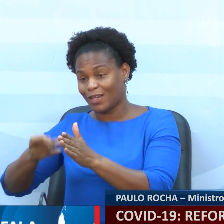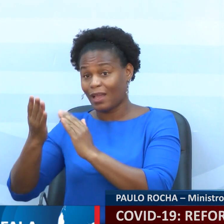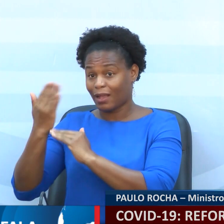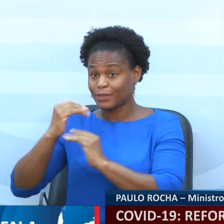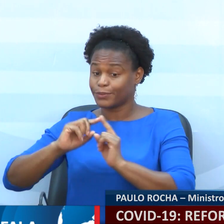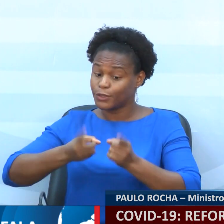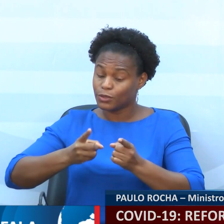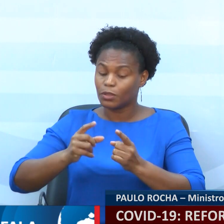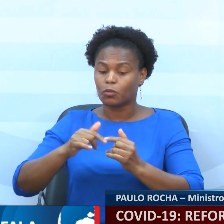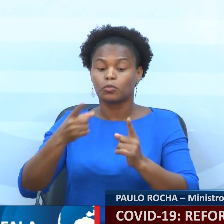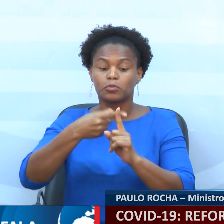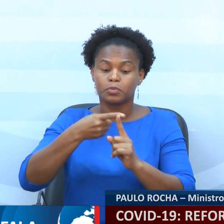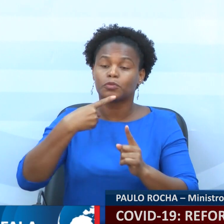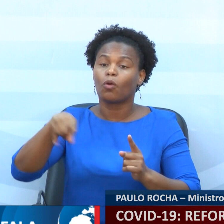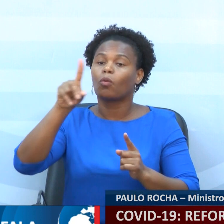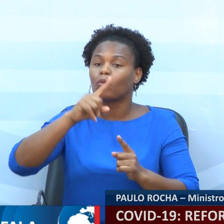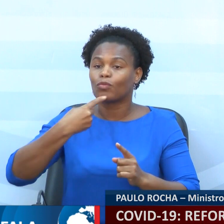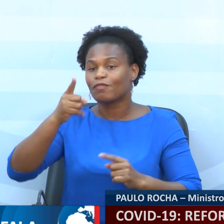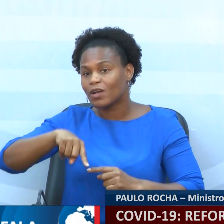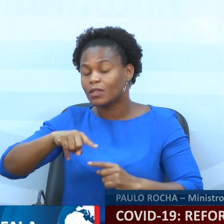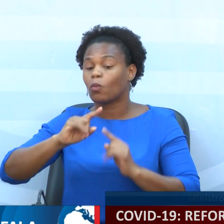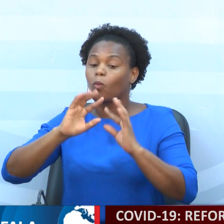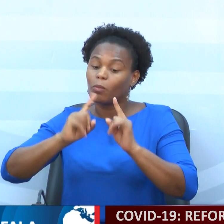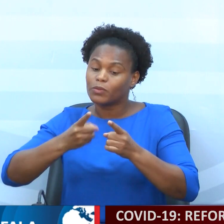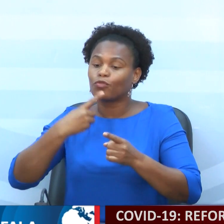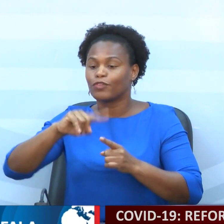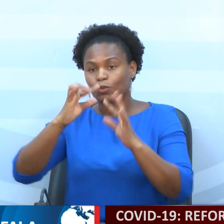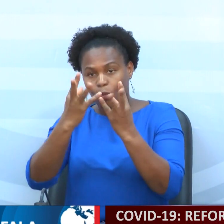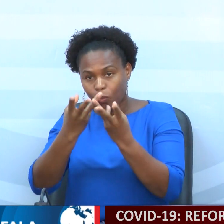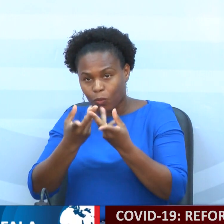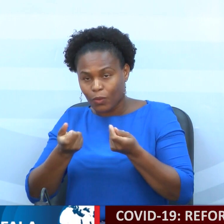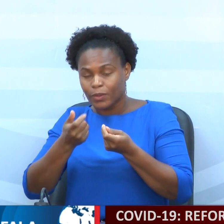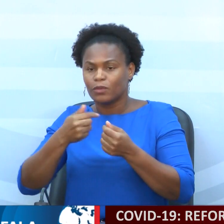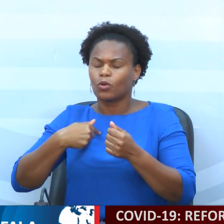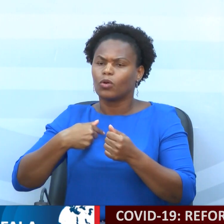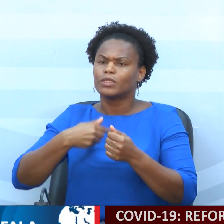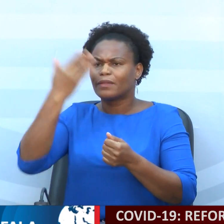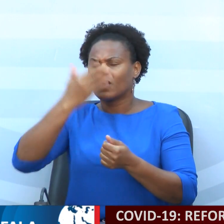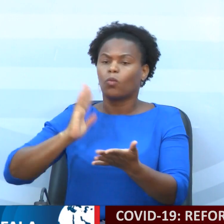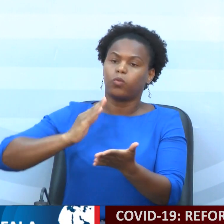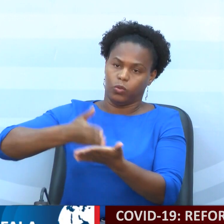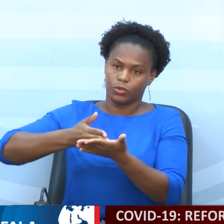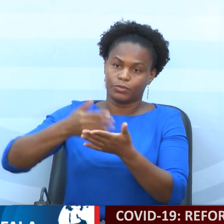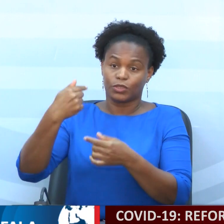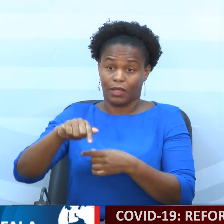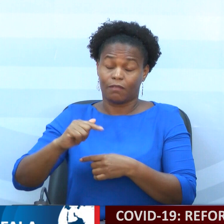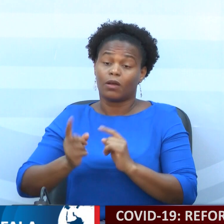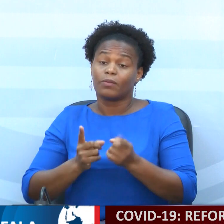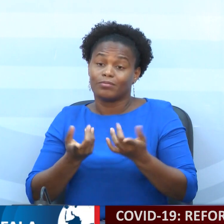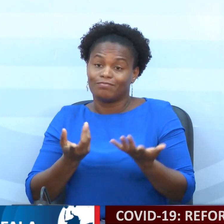surgiu um caso novo, recomeçou-se a contagem e estaríamos no último dia do